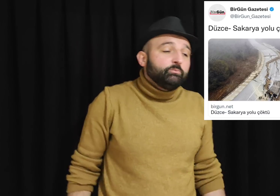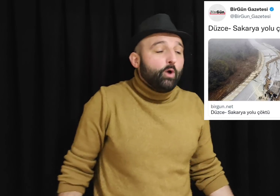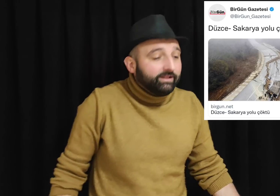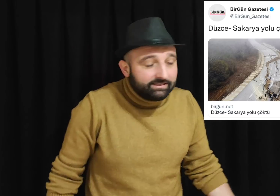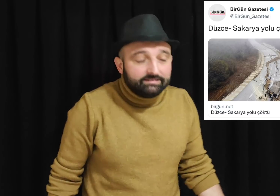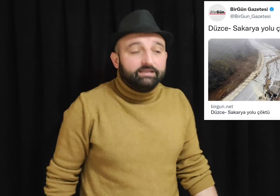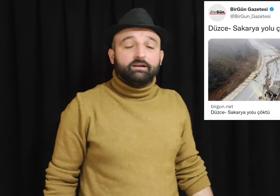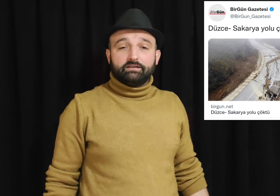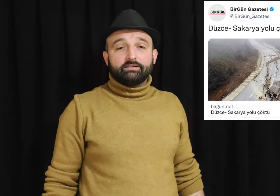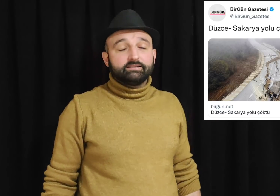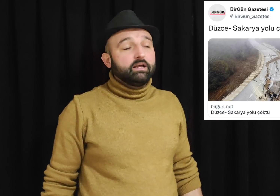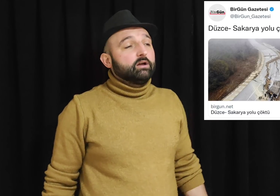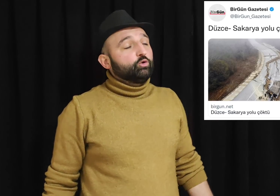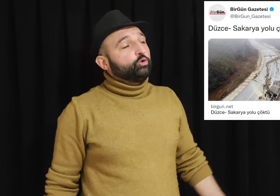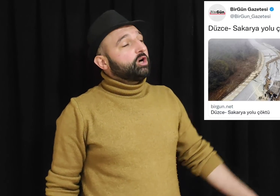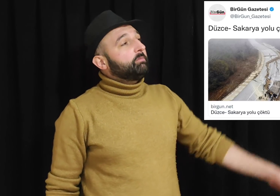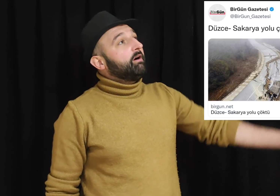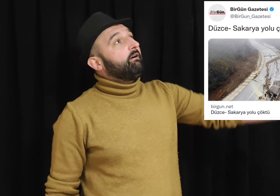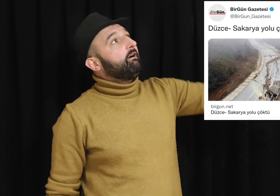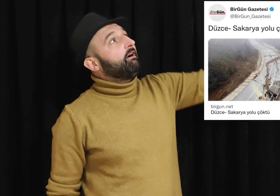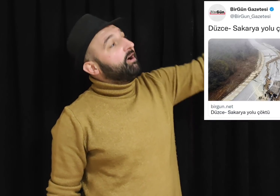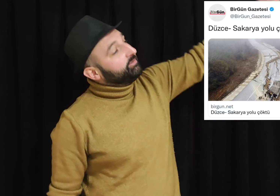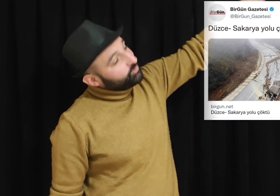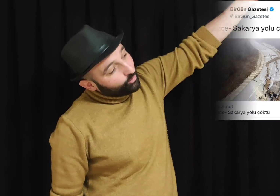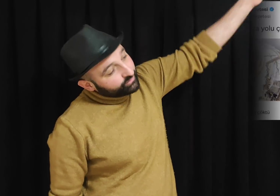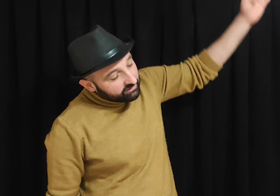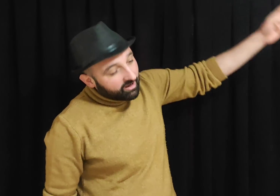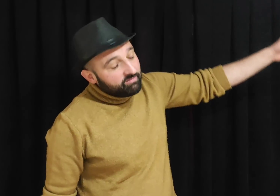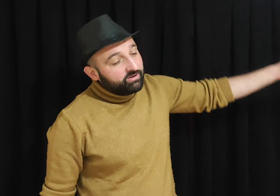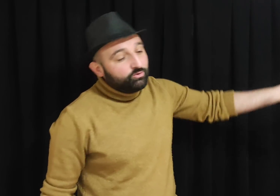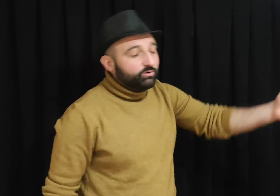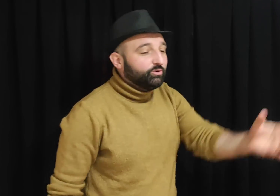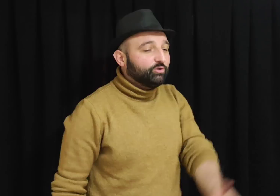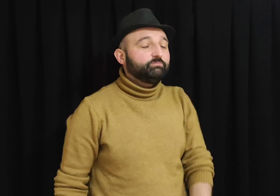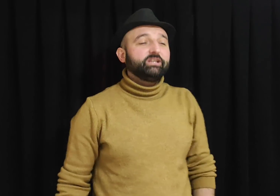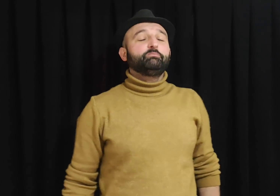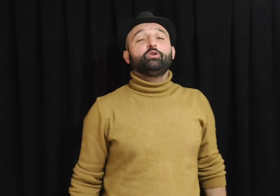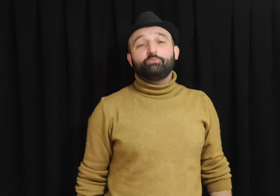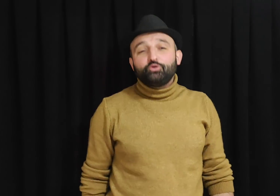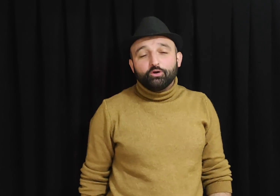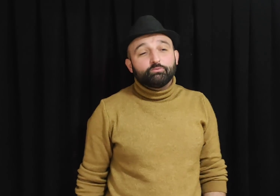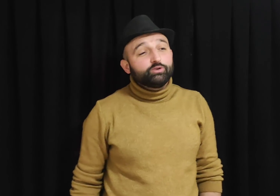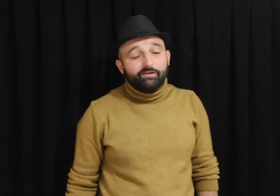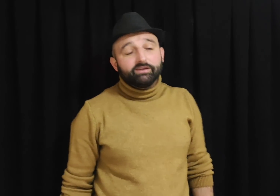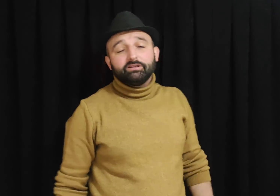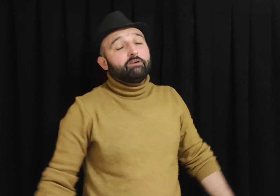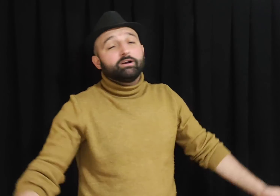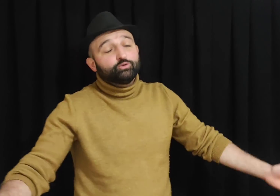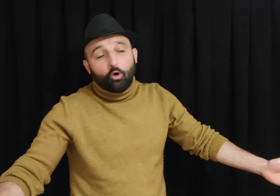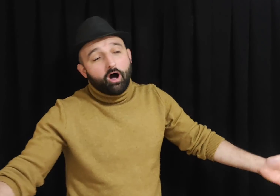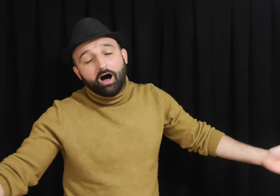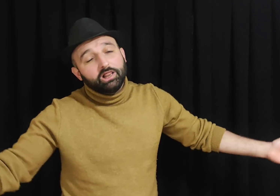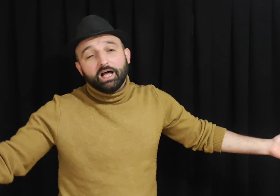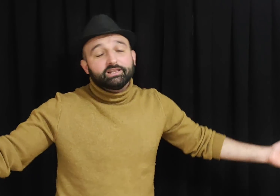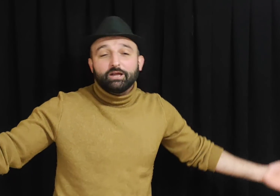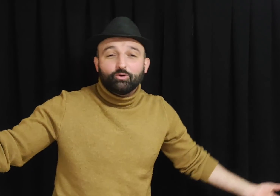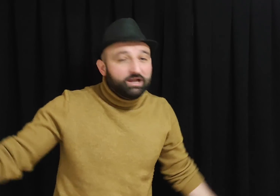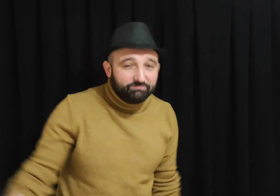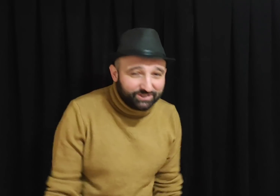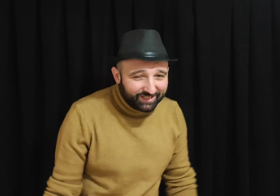mühendislik hatası. Kocaman yol devam ediyor. Yolun bir bölümü çökmüş. Ne var? Doğa Allah'tan olan bir şey.